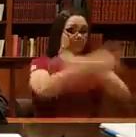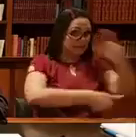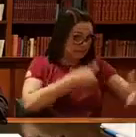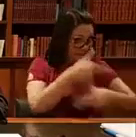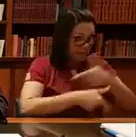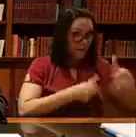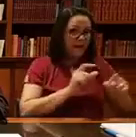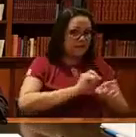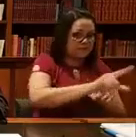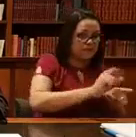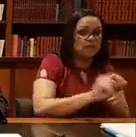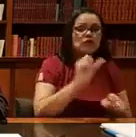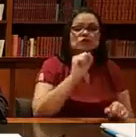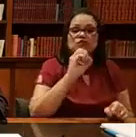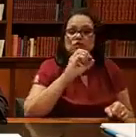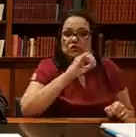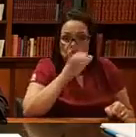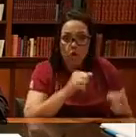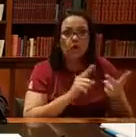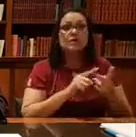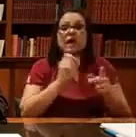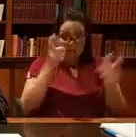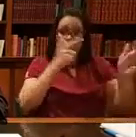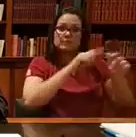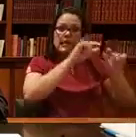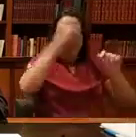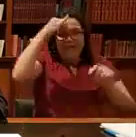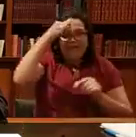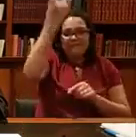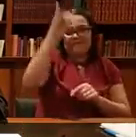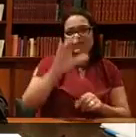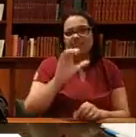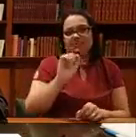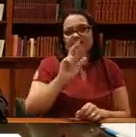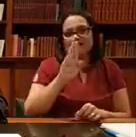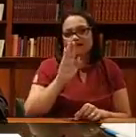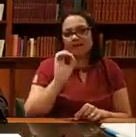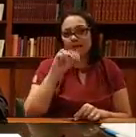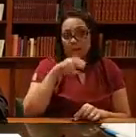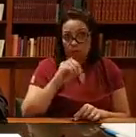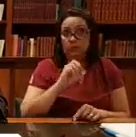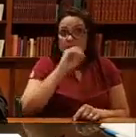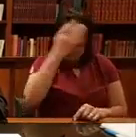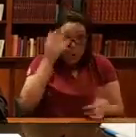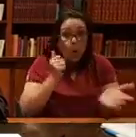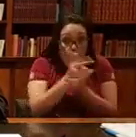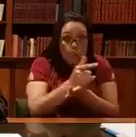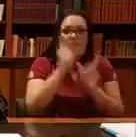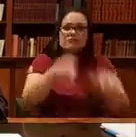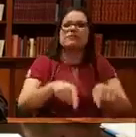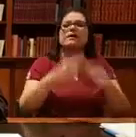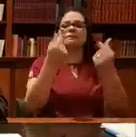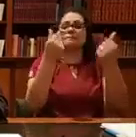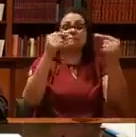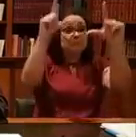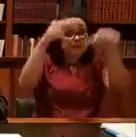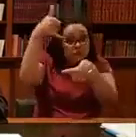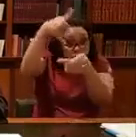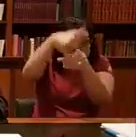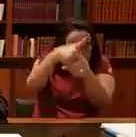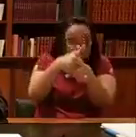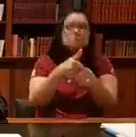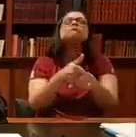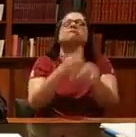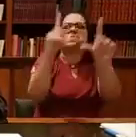Se as pessoas de outros países compraram o nosso crédito de carbono, o preço do combustível no Brasil vai cair. E esse governo lançou esse programa,